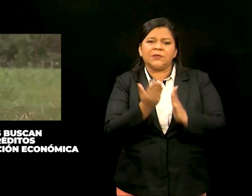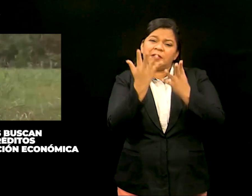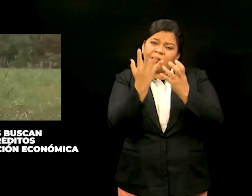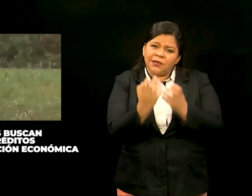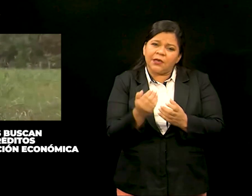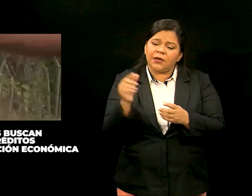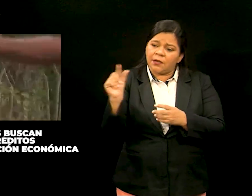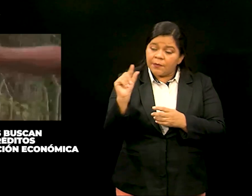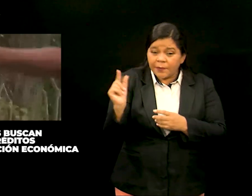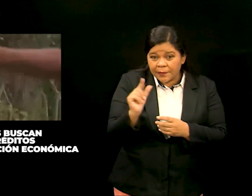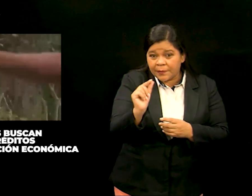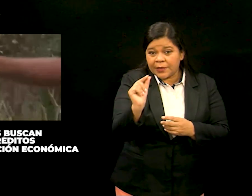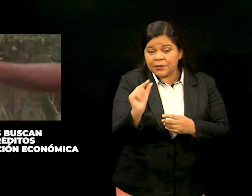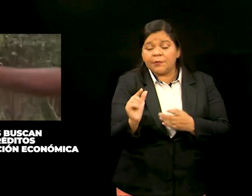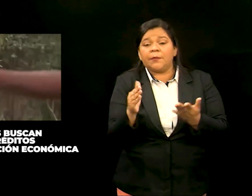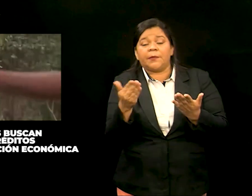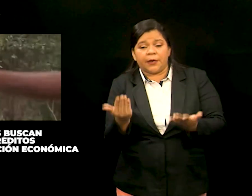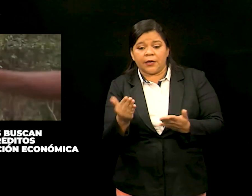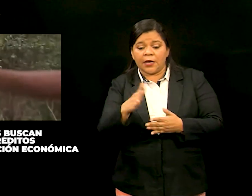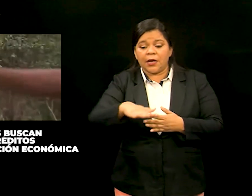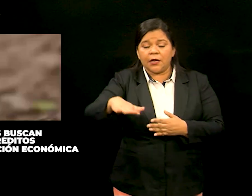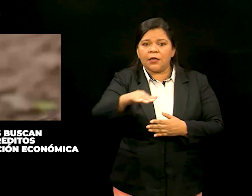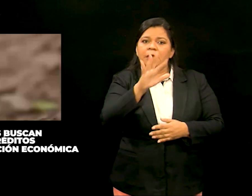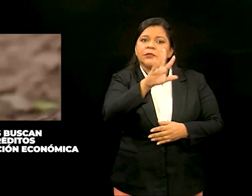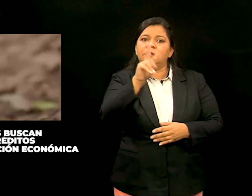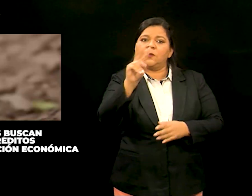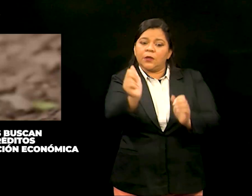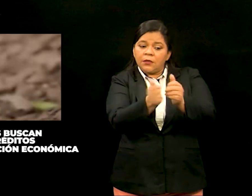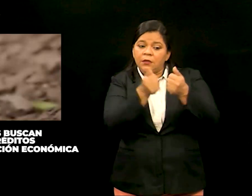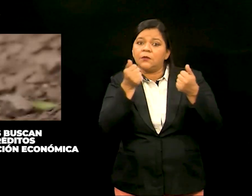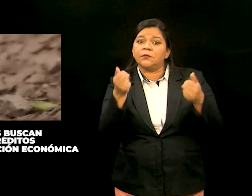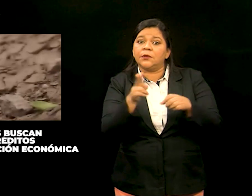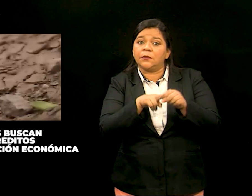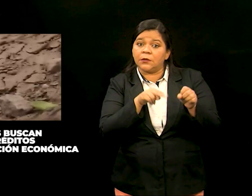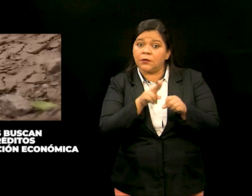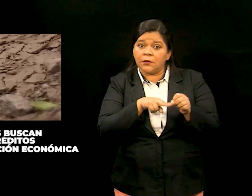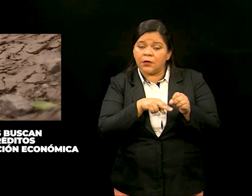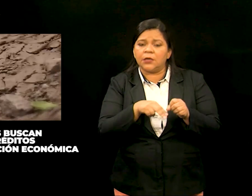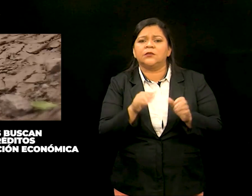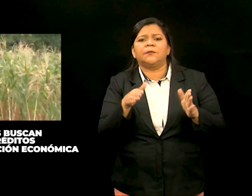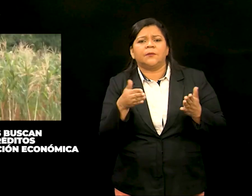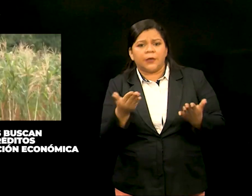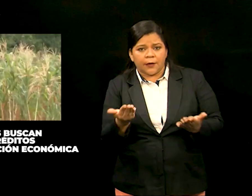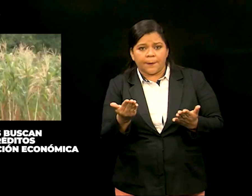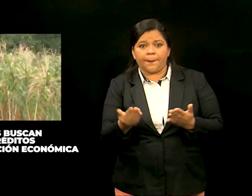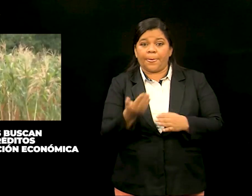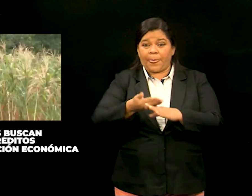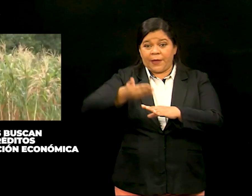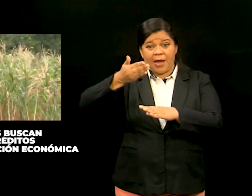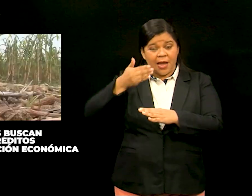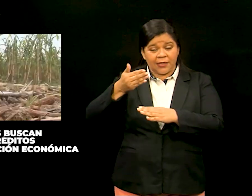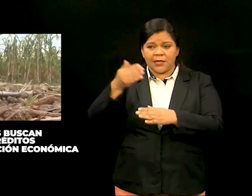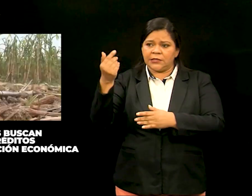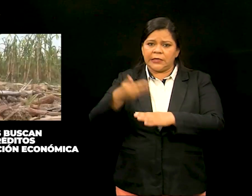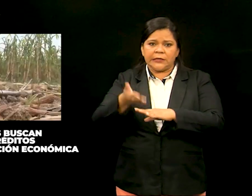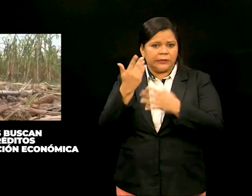línea de financiamiento para el sector por 52 millones de dólares, que es un excedente proveniente de la negociación del contrato